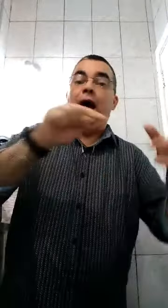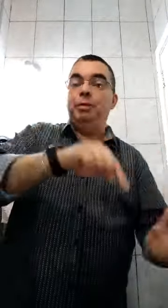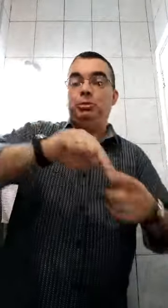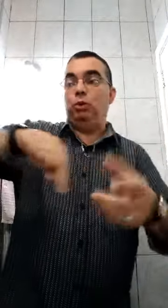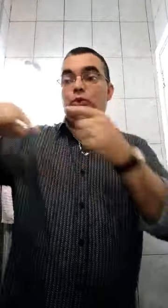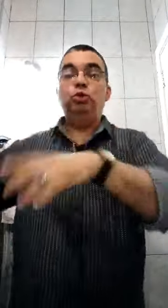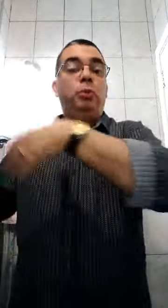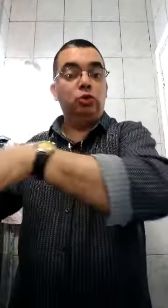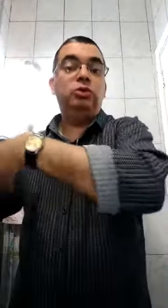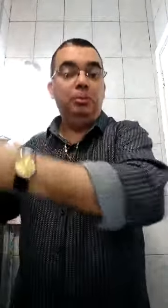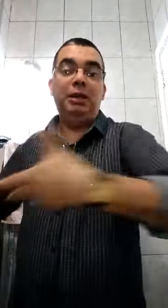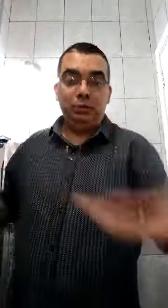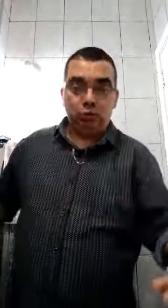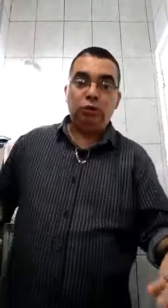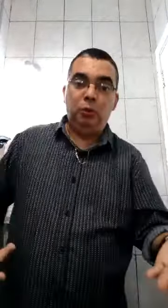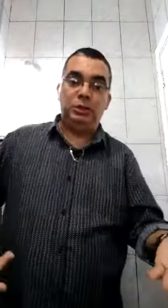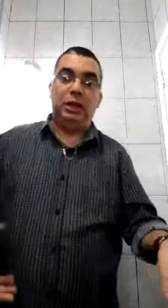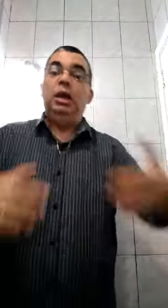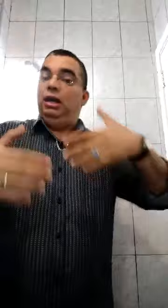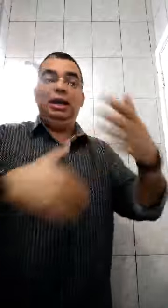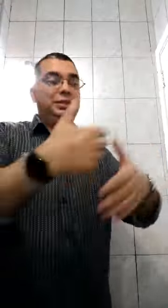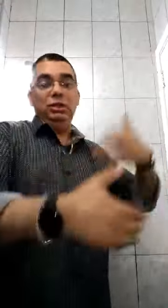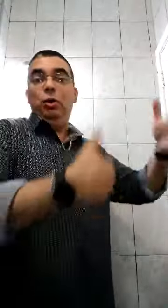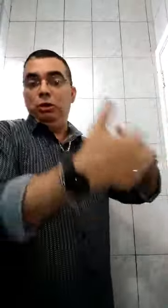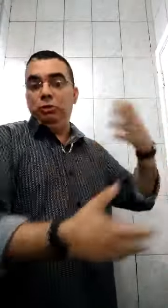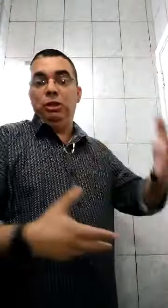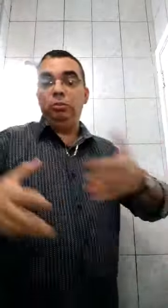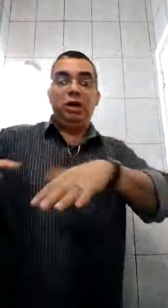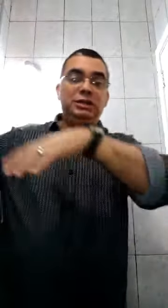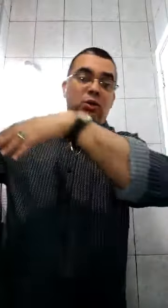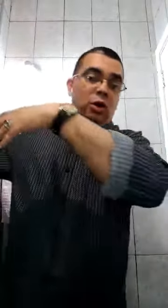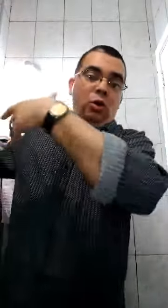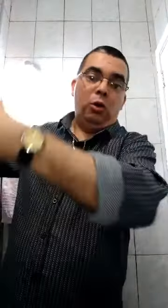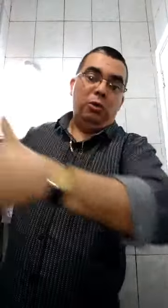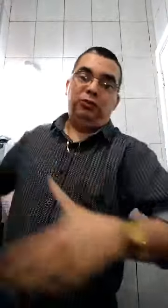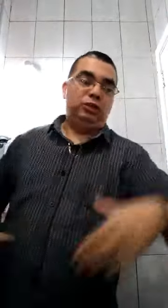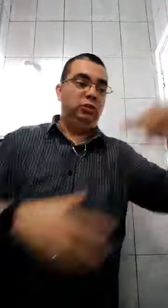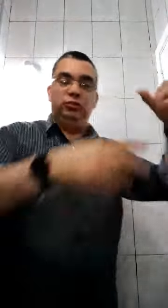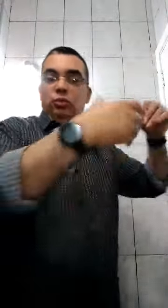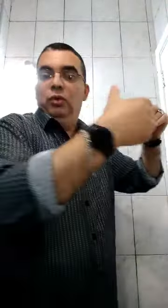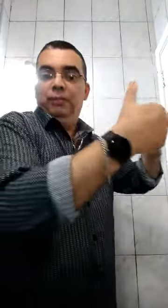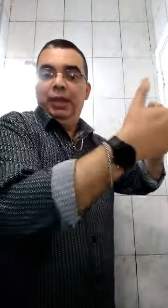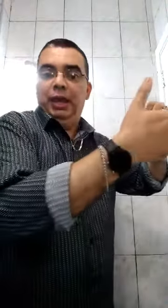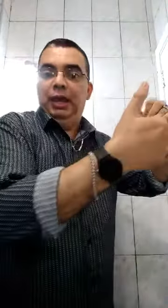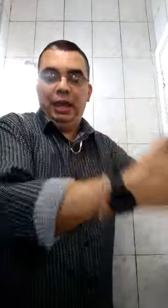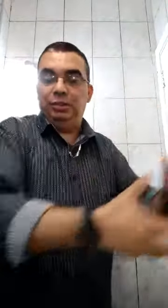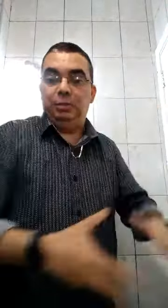A mesma coisa o esposo também, sua esposa. E assim, ao mesmo tempo do casal, homoafetivo, né, LGBT,